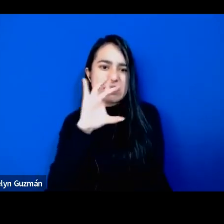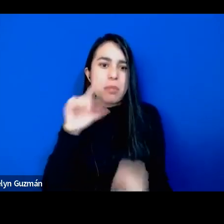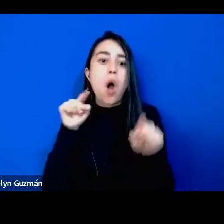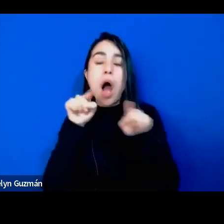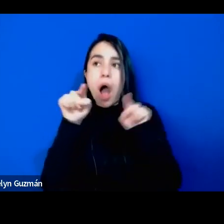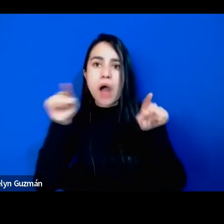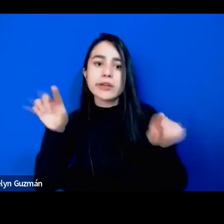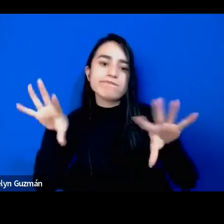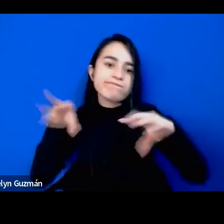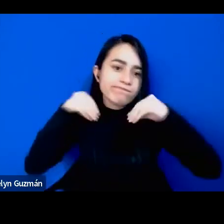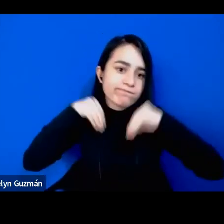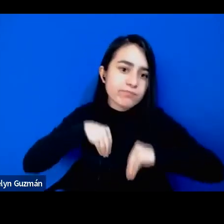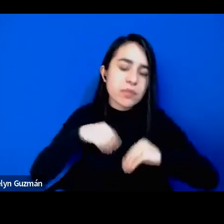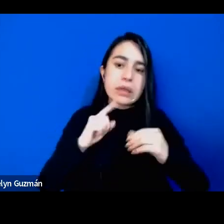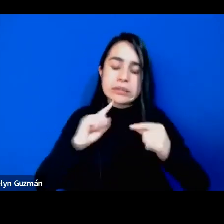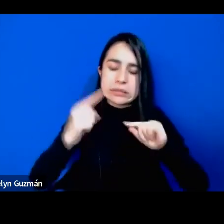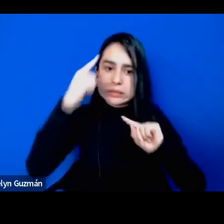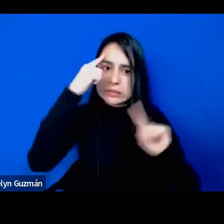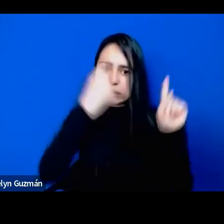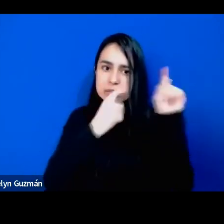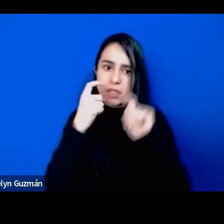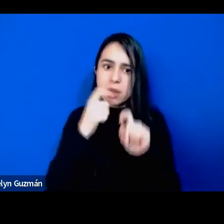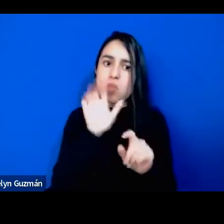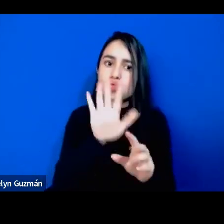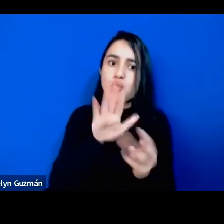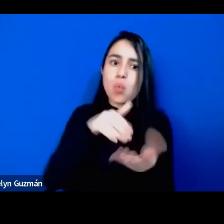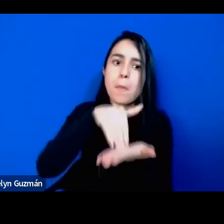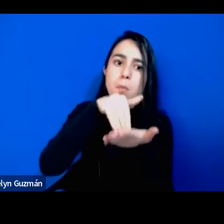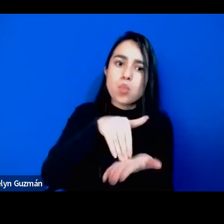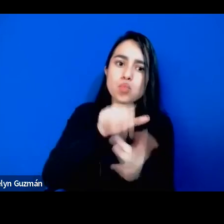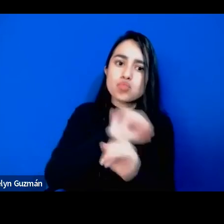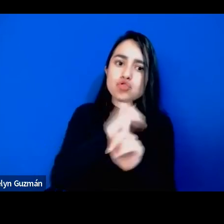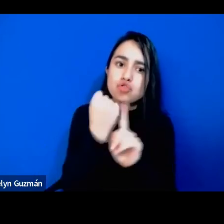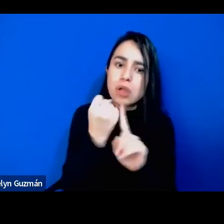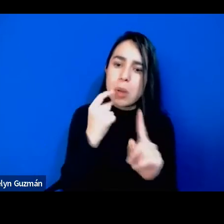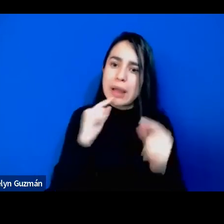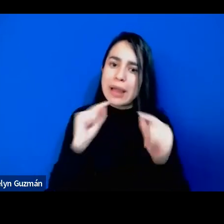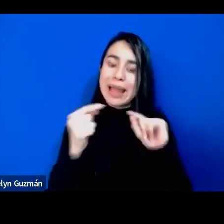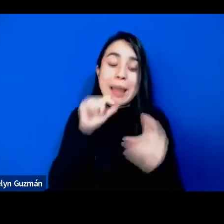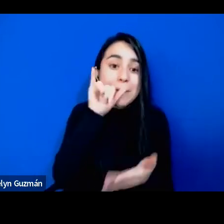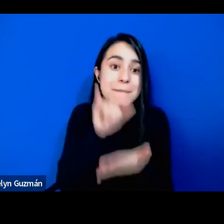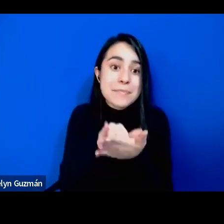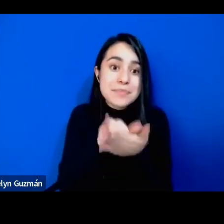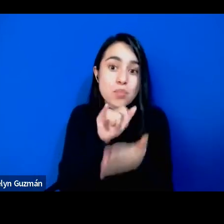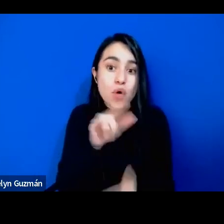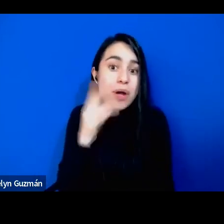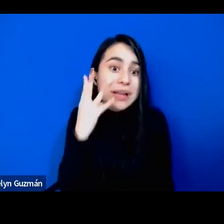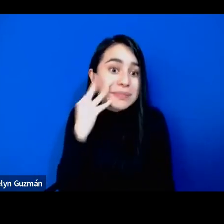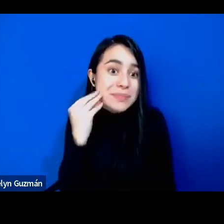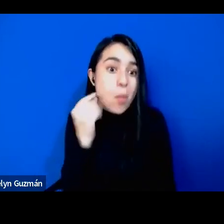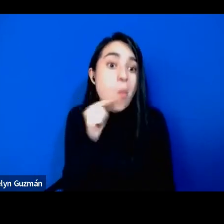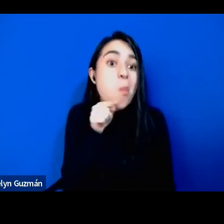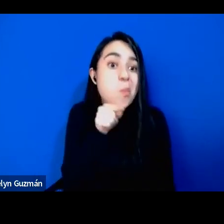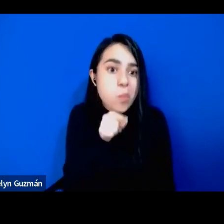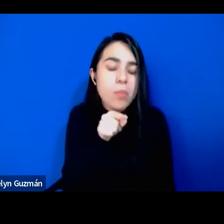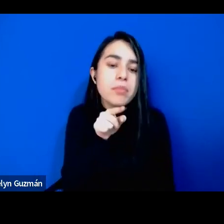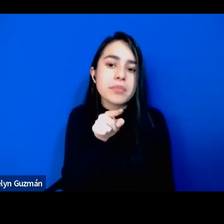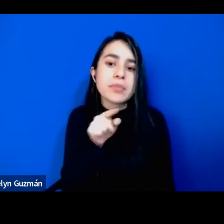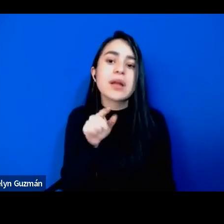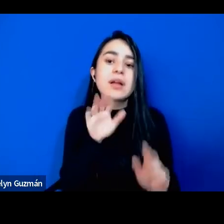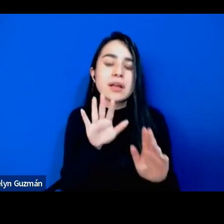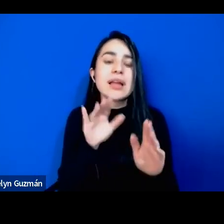interpelan la legitimidad de su posición social. Esta experiencia las